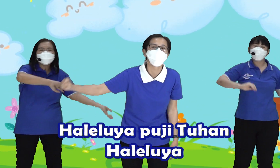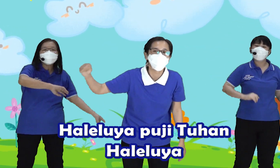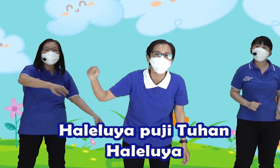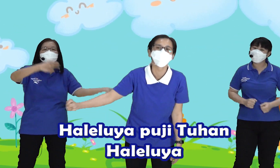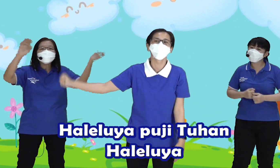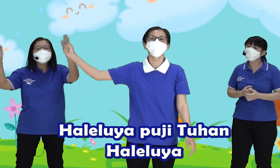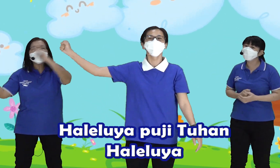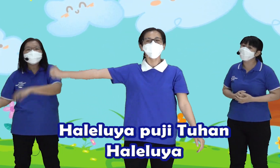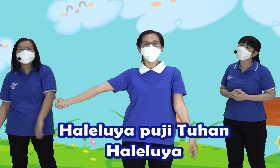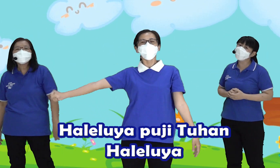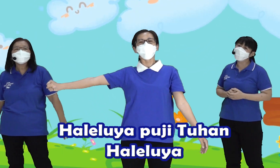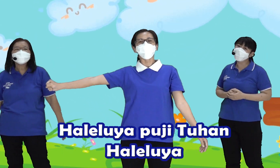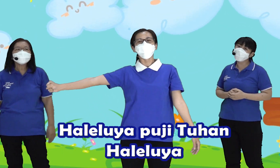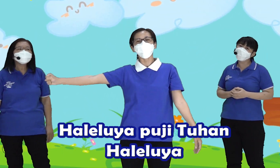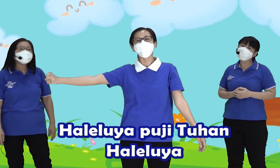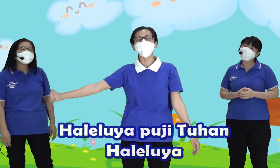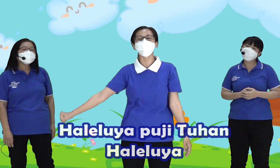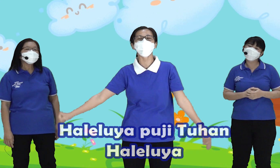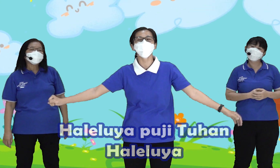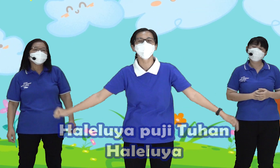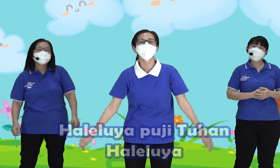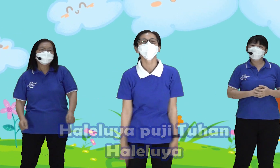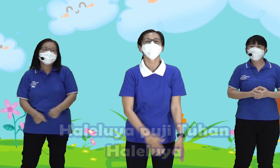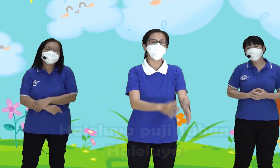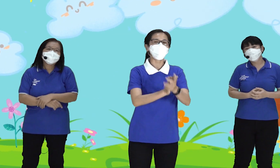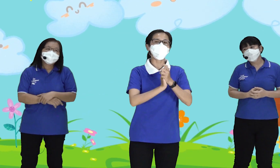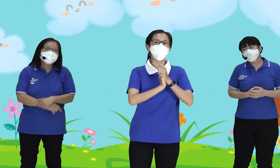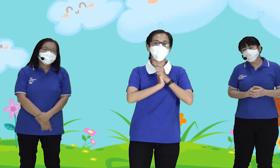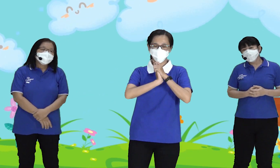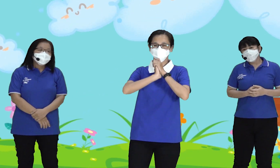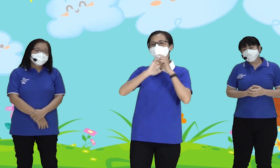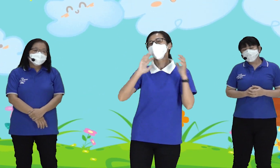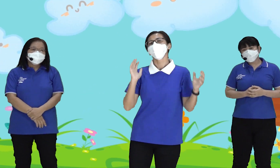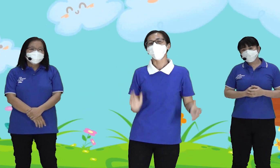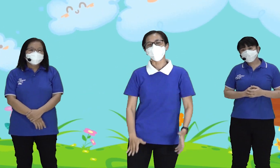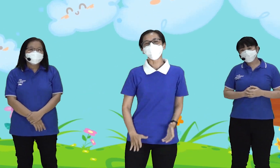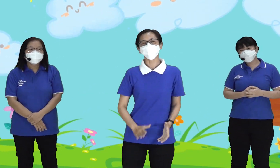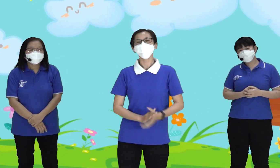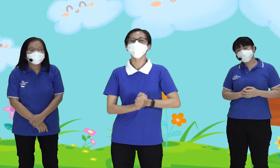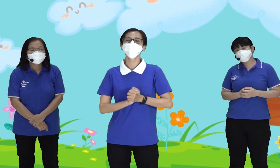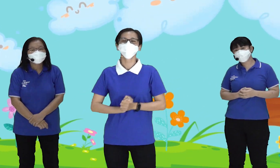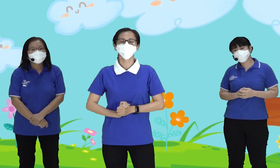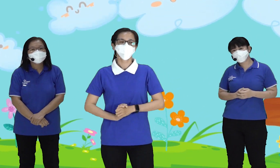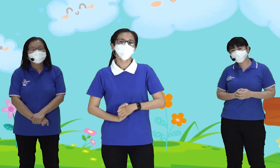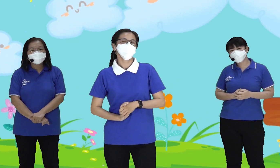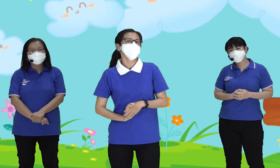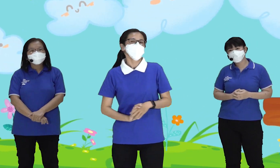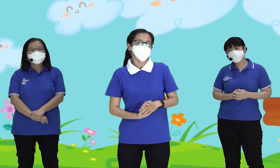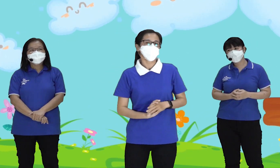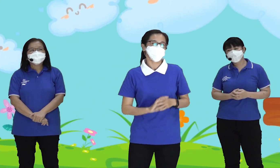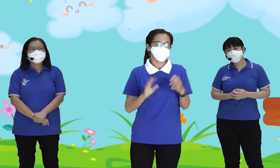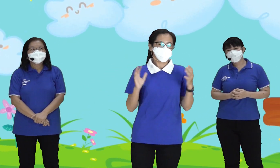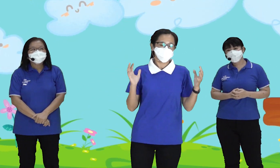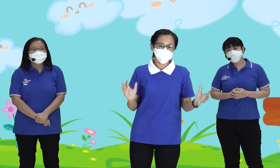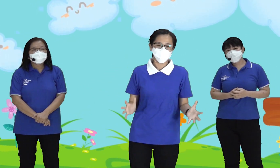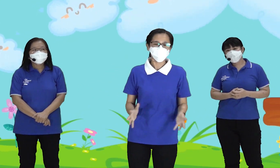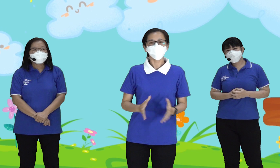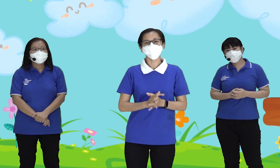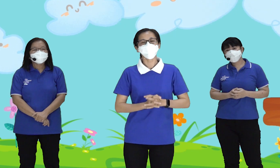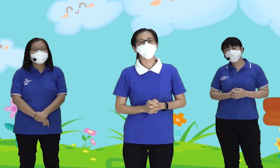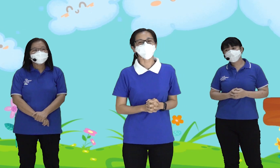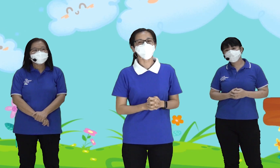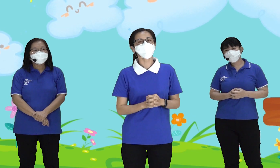Tuhan Hal Leluyah Anak Anak